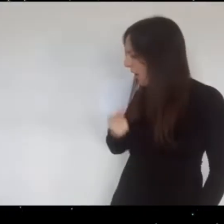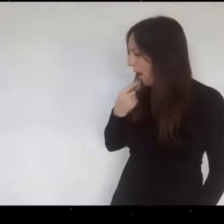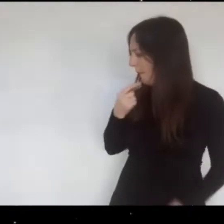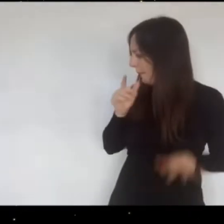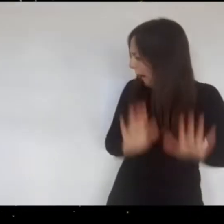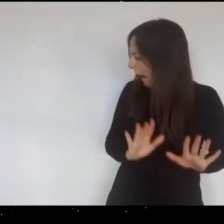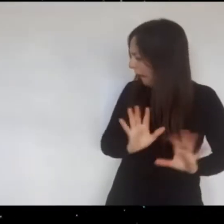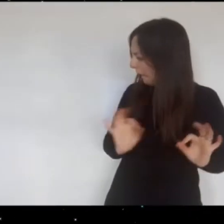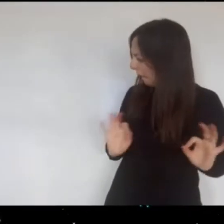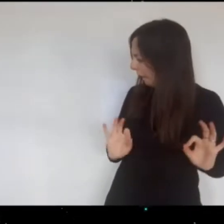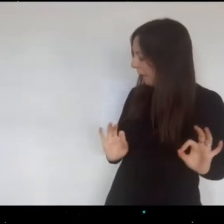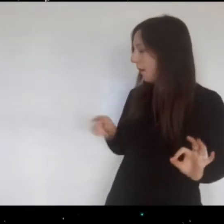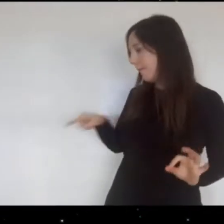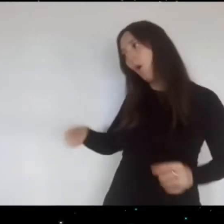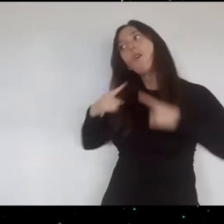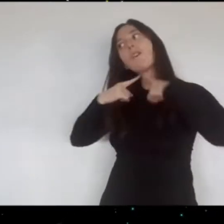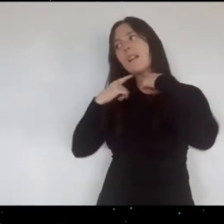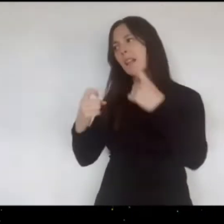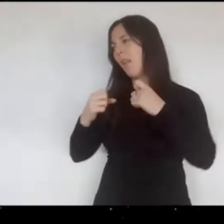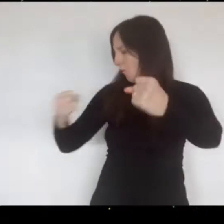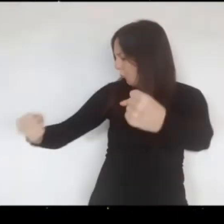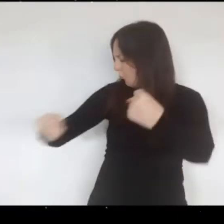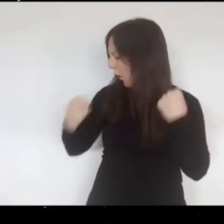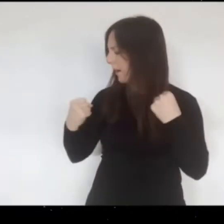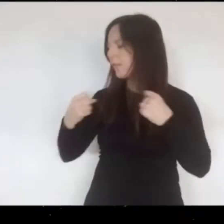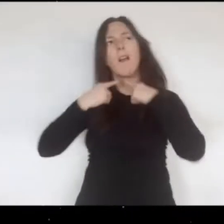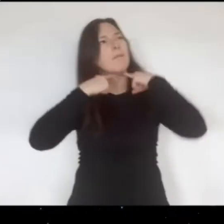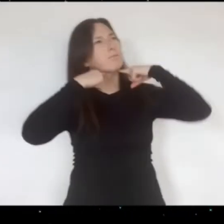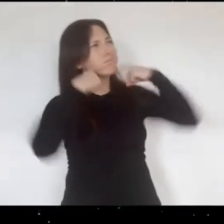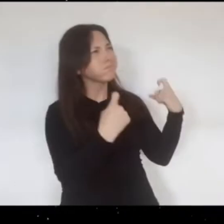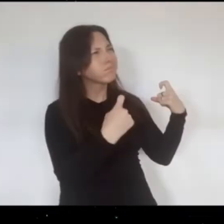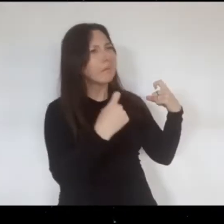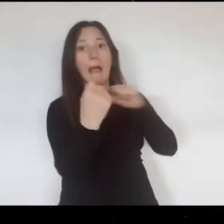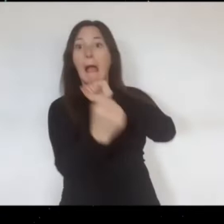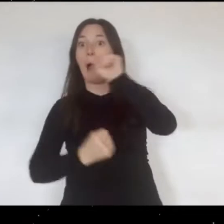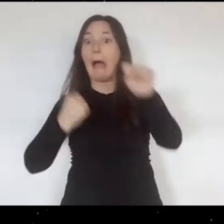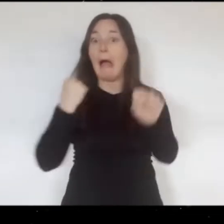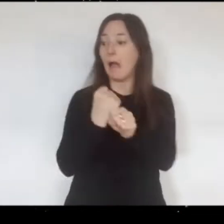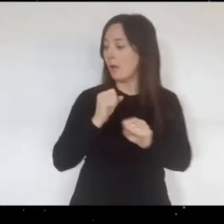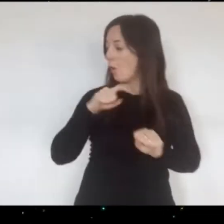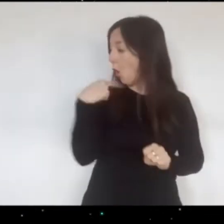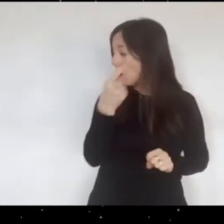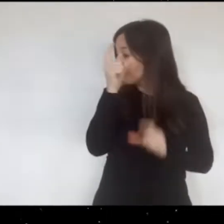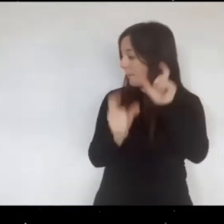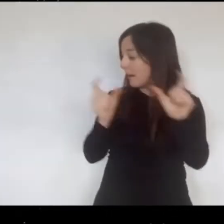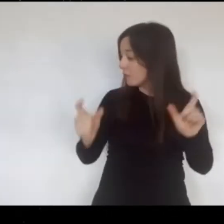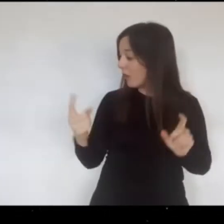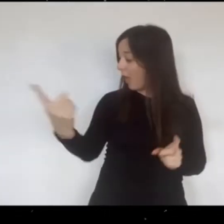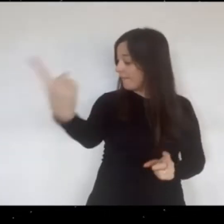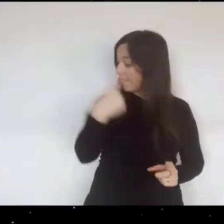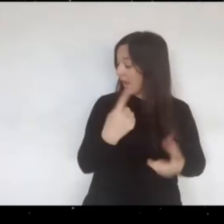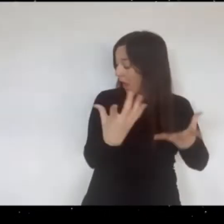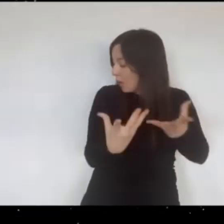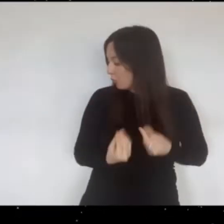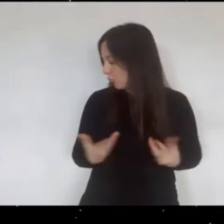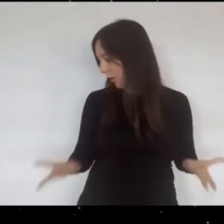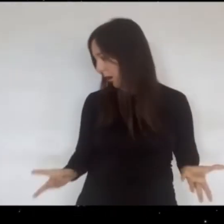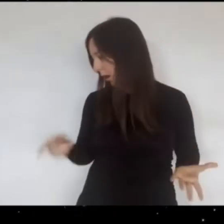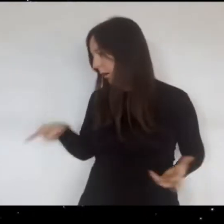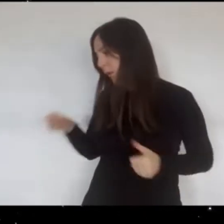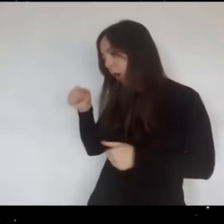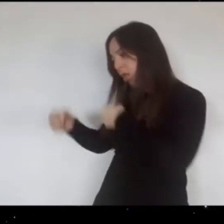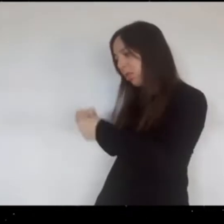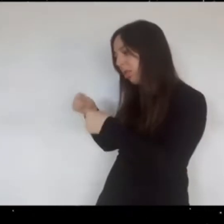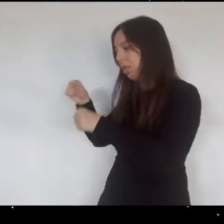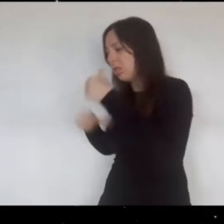para entonces grita muy fuerte hasta que vengan a ayudarte No debes dejar que